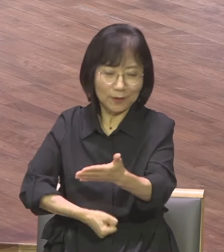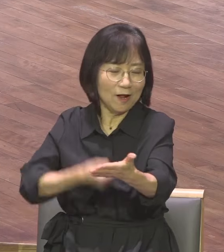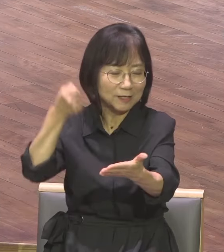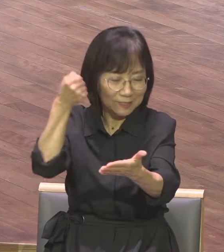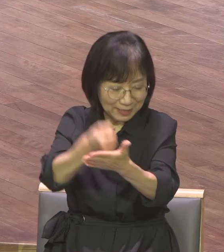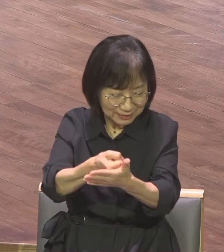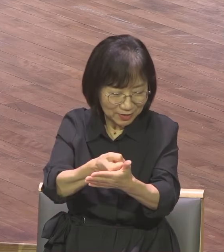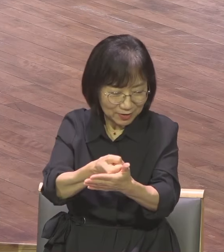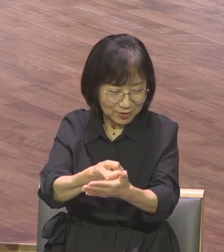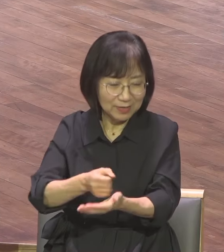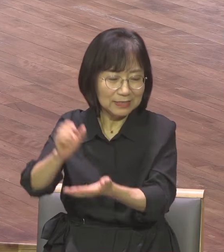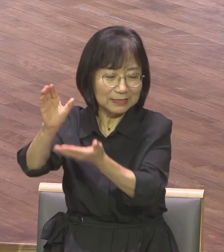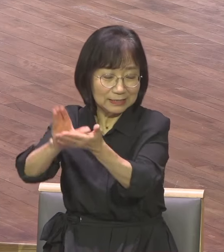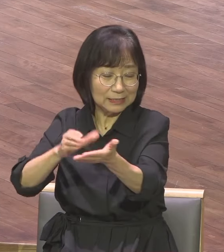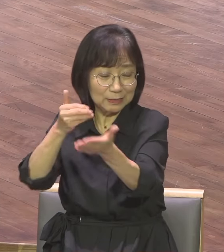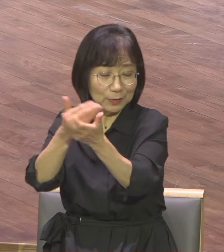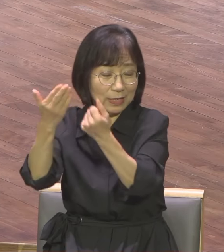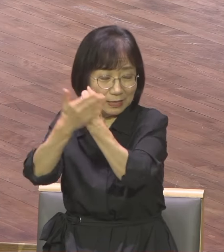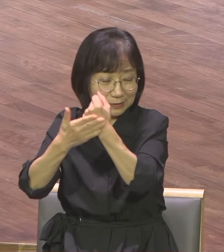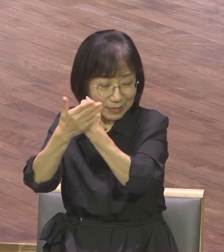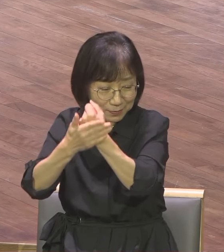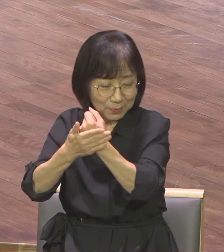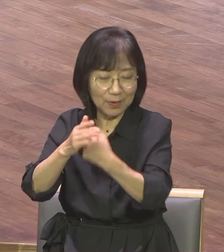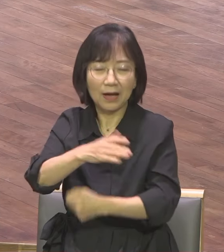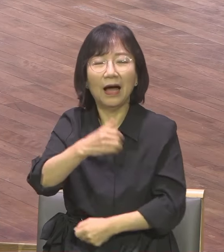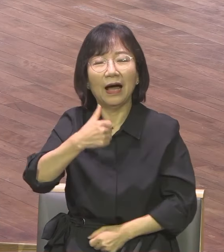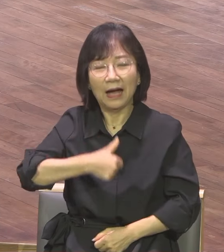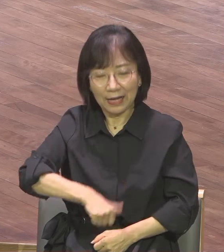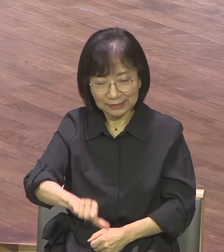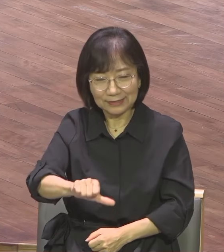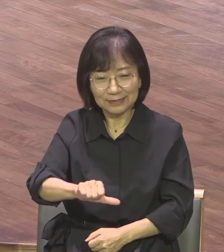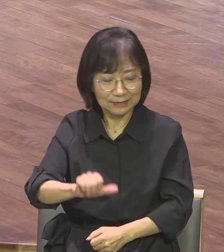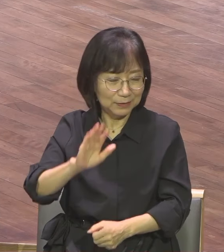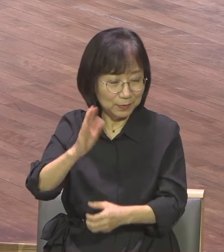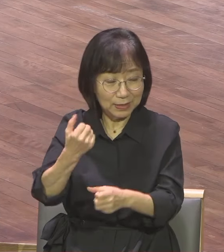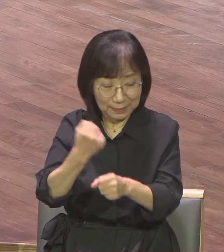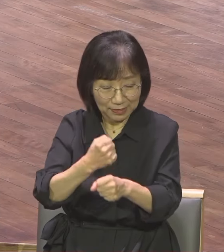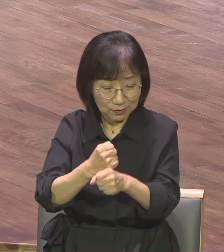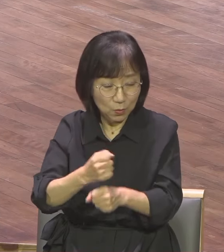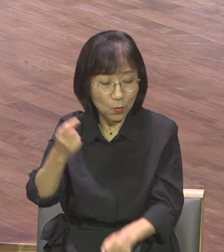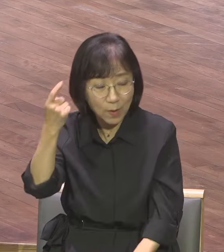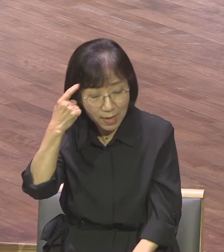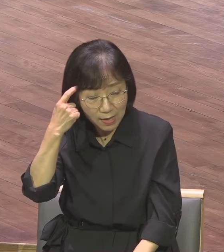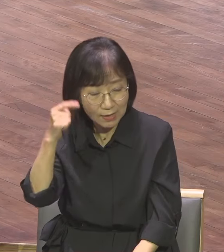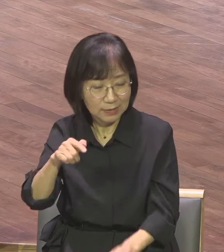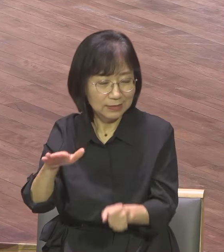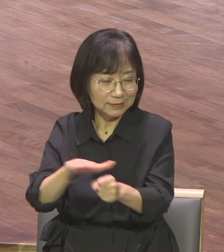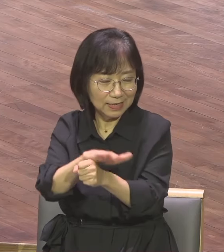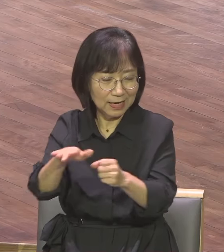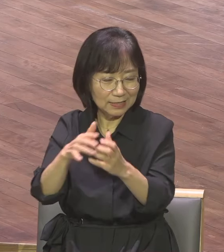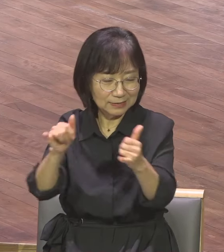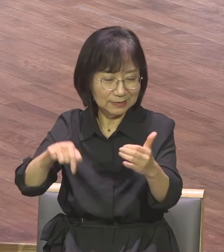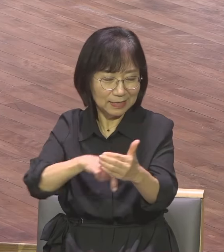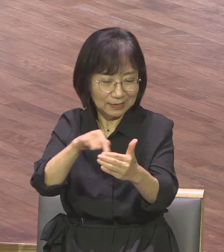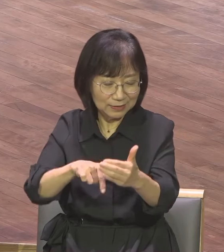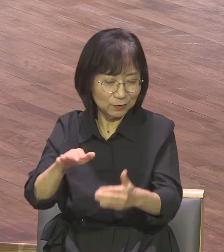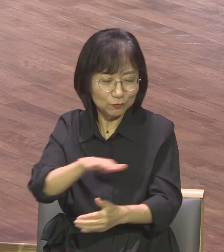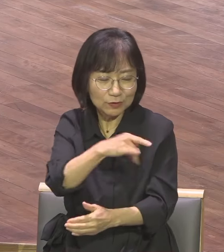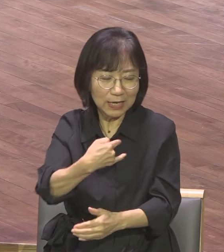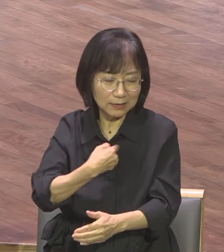그리스도로 말리미암아 자기의 아들들이 되게 하셨으니 이는 그가 사랑하시는 자 안에서 우리에게 거져주시는